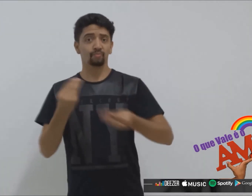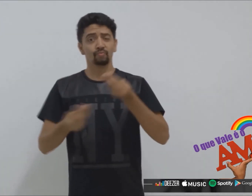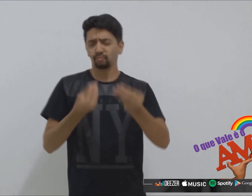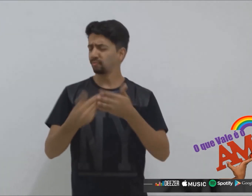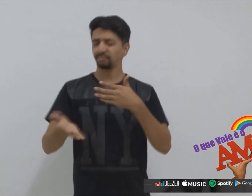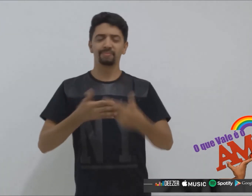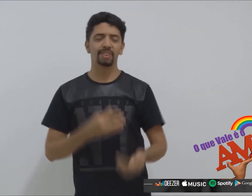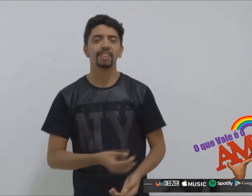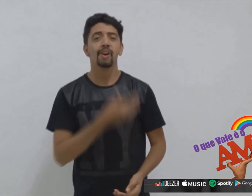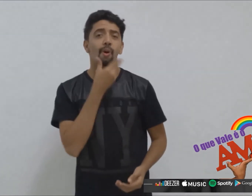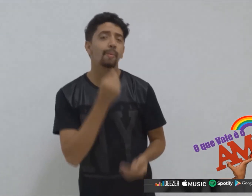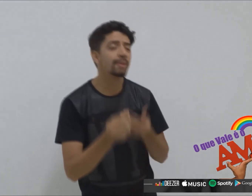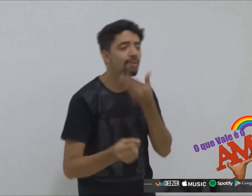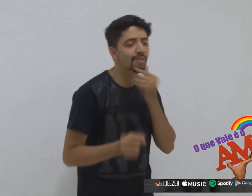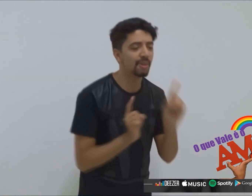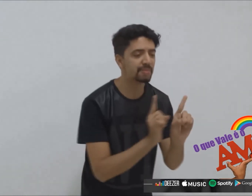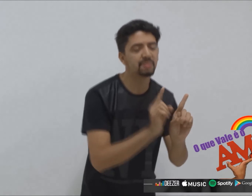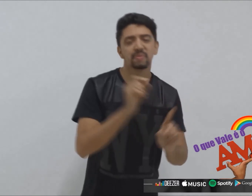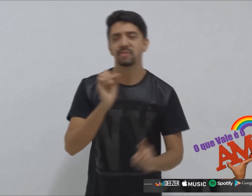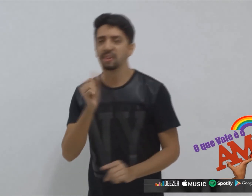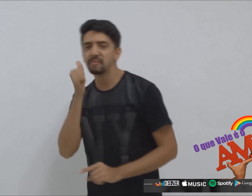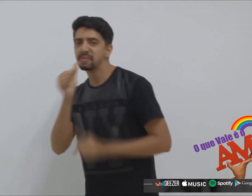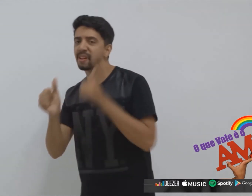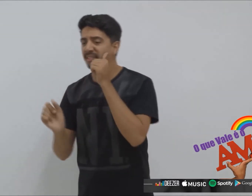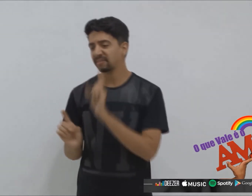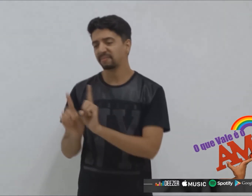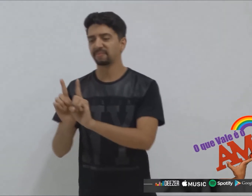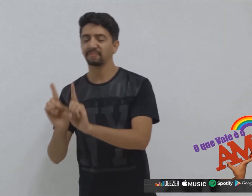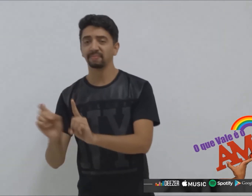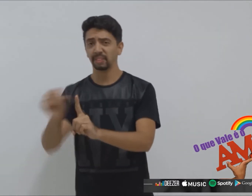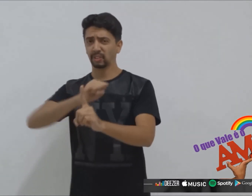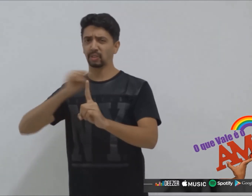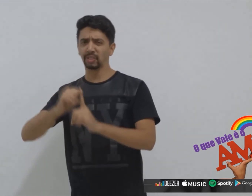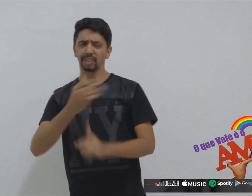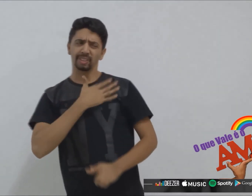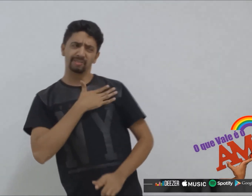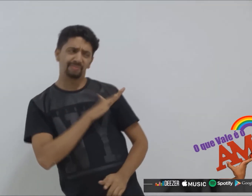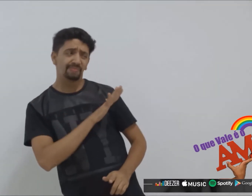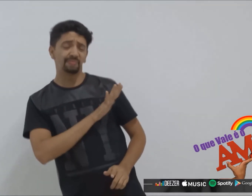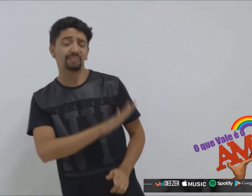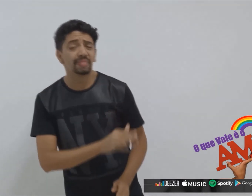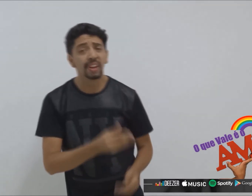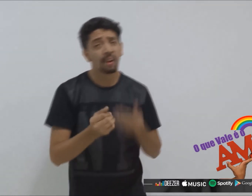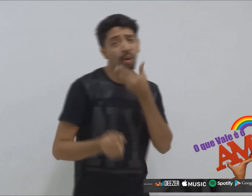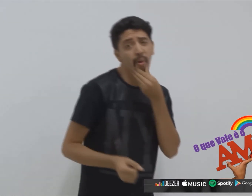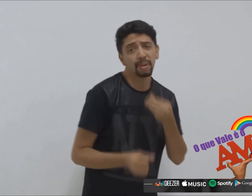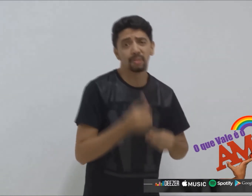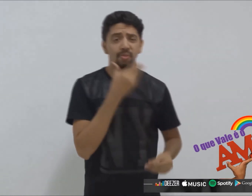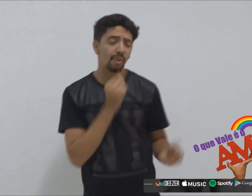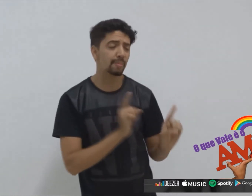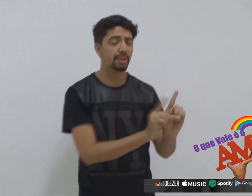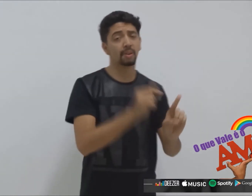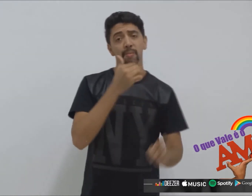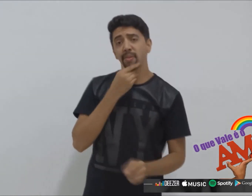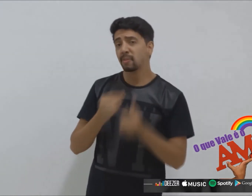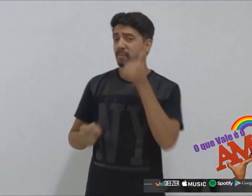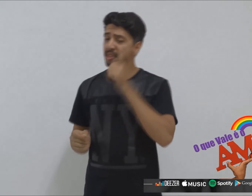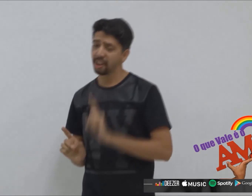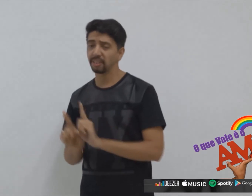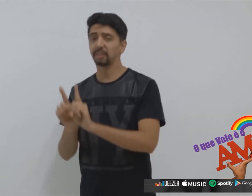importa como é Homem com homem, mulher com mulher Segundo o ditado, isso vira jacaré Mole com homem, homem com mulher Quem